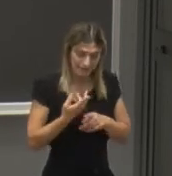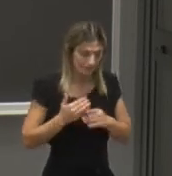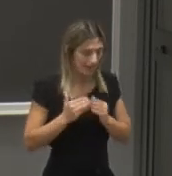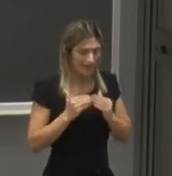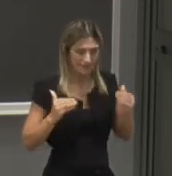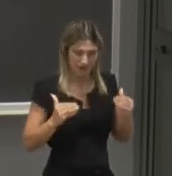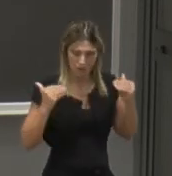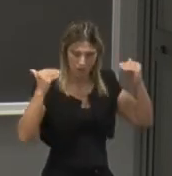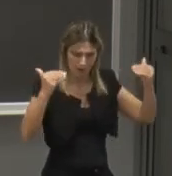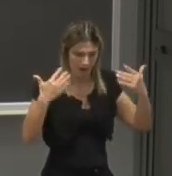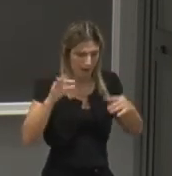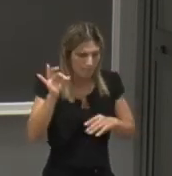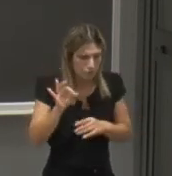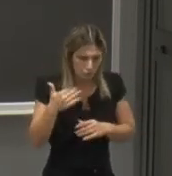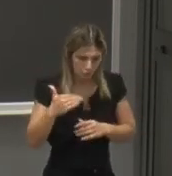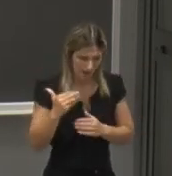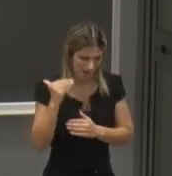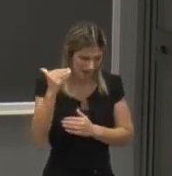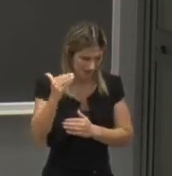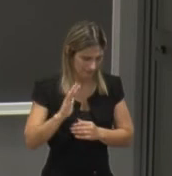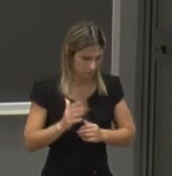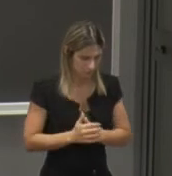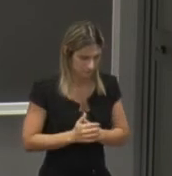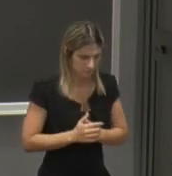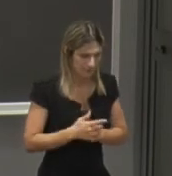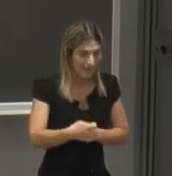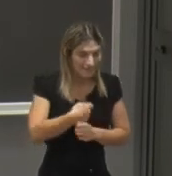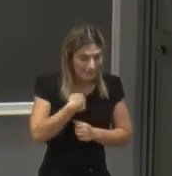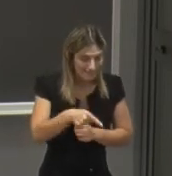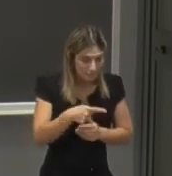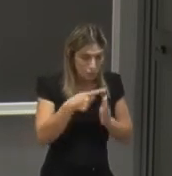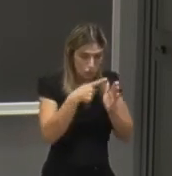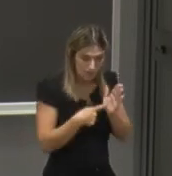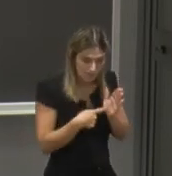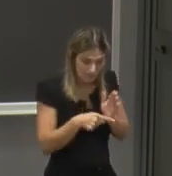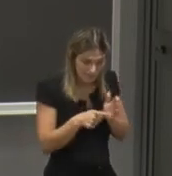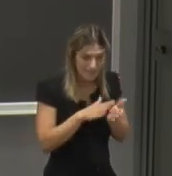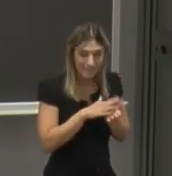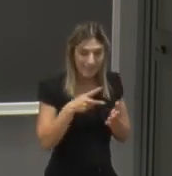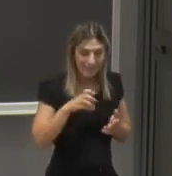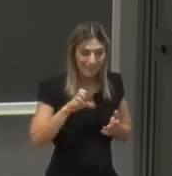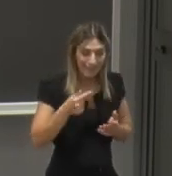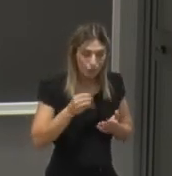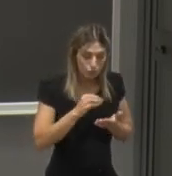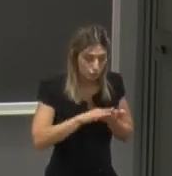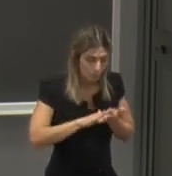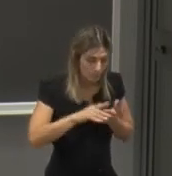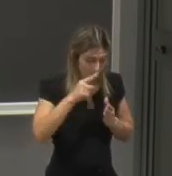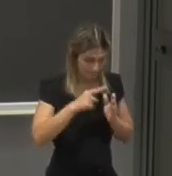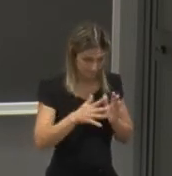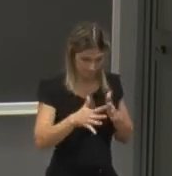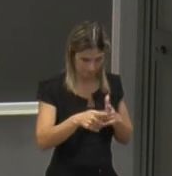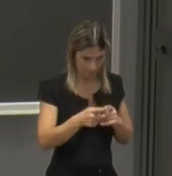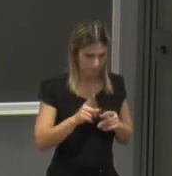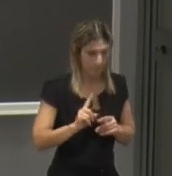altissimi livelli di percentuali retribuzione mensile netta media delle laureate e laureati